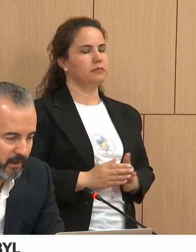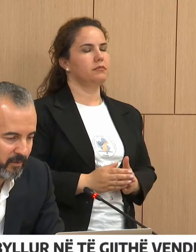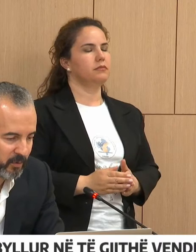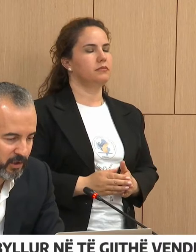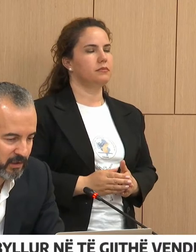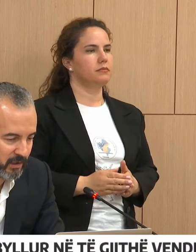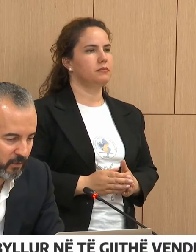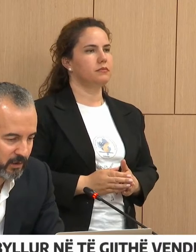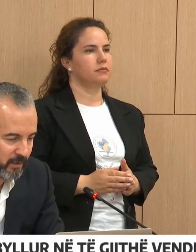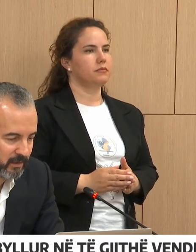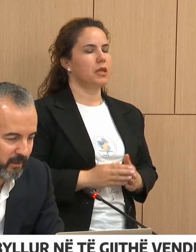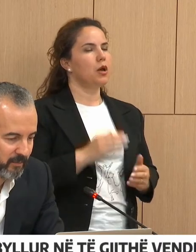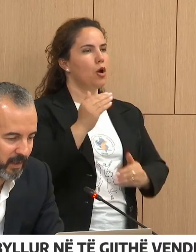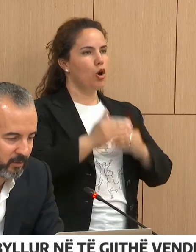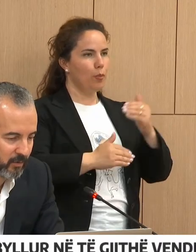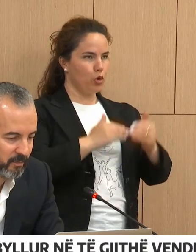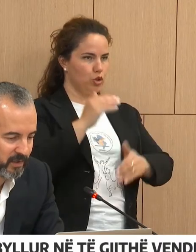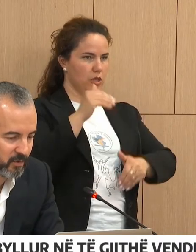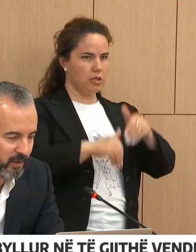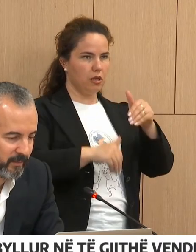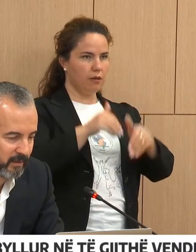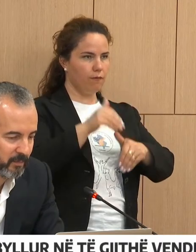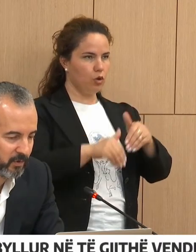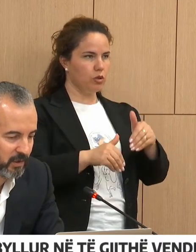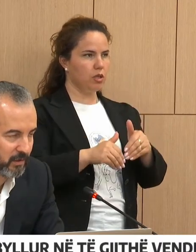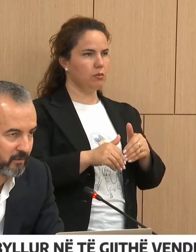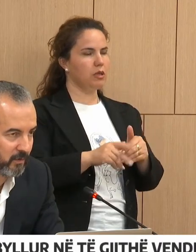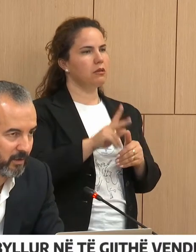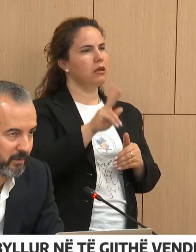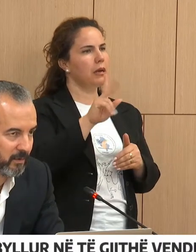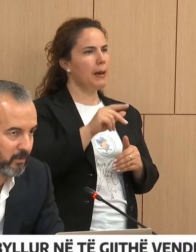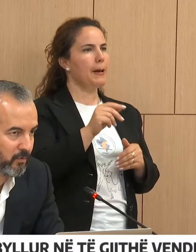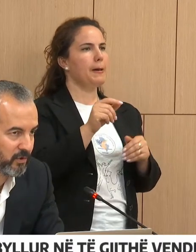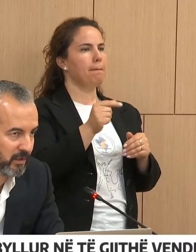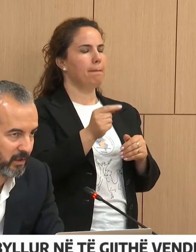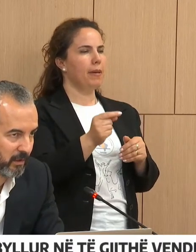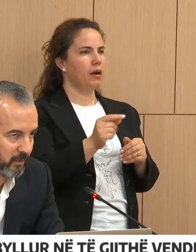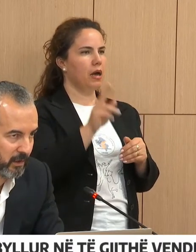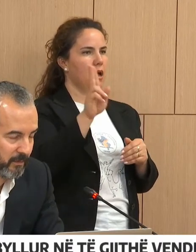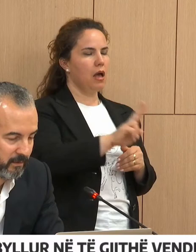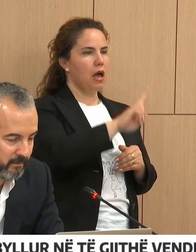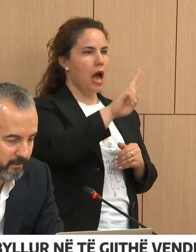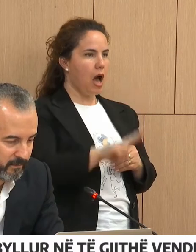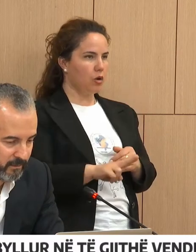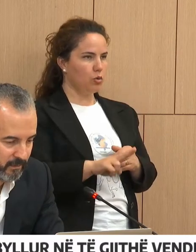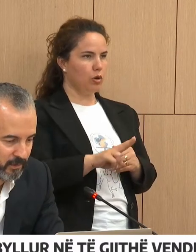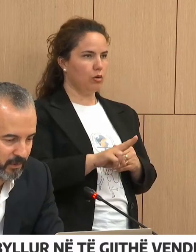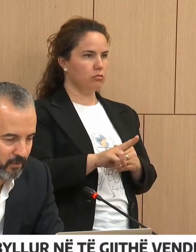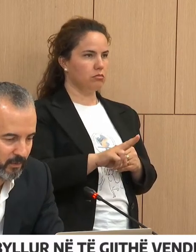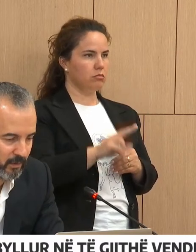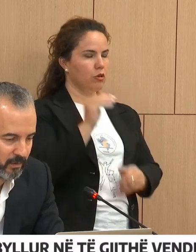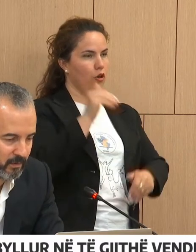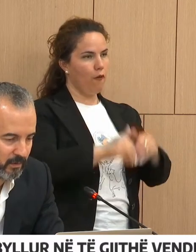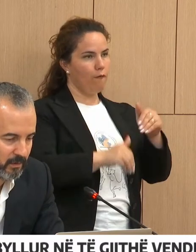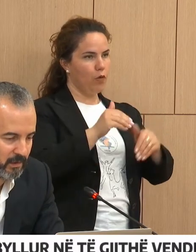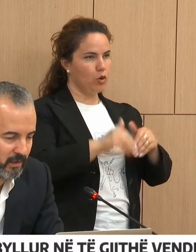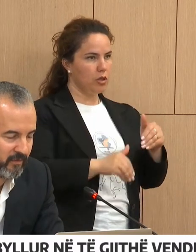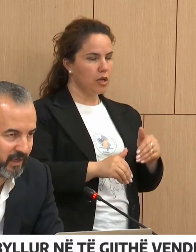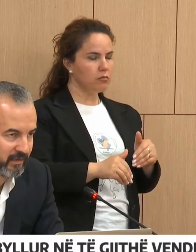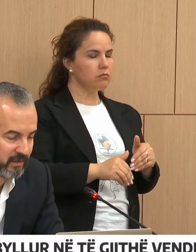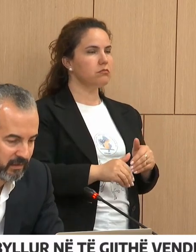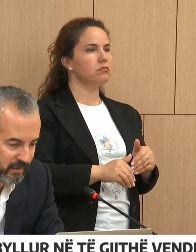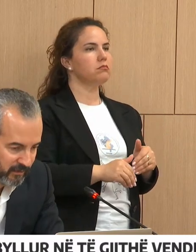Në lidhe me procesin e votimit, kemi patur 5 zullime të procesit të votimit në 20 qenëra votimi, është një numër